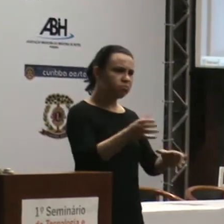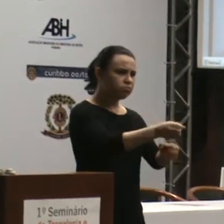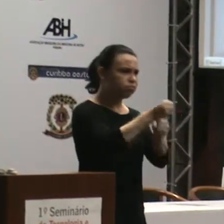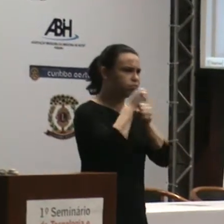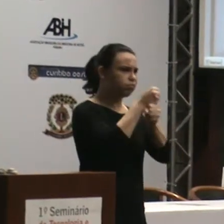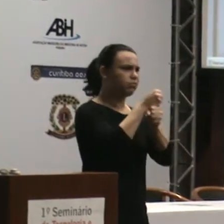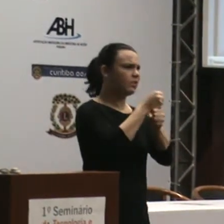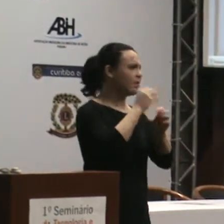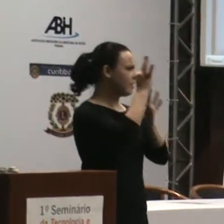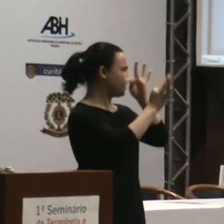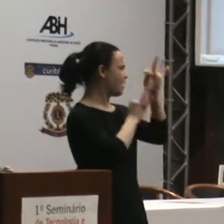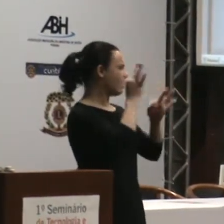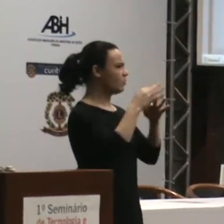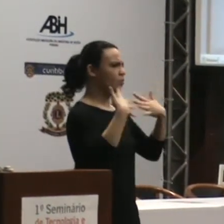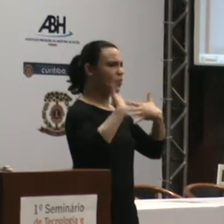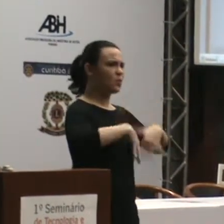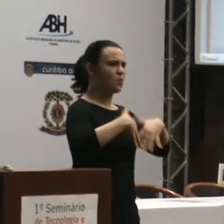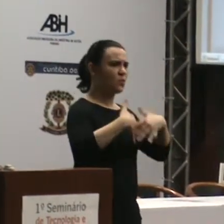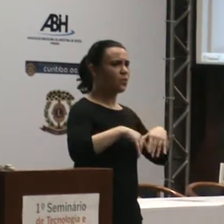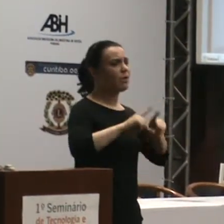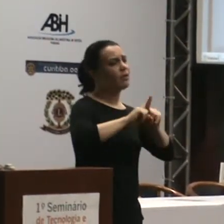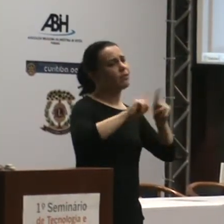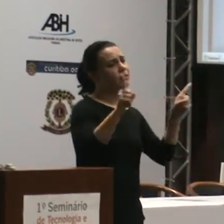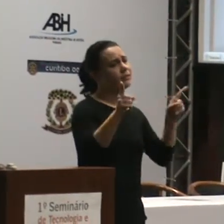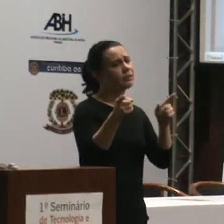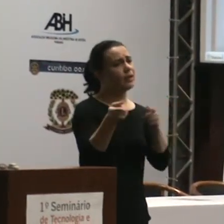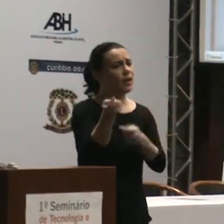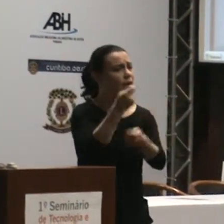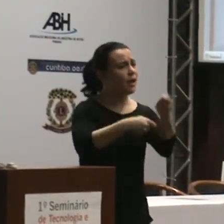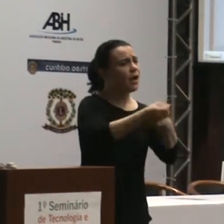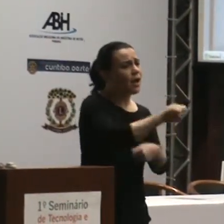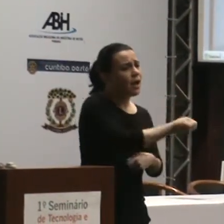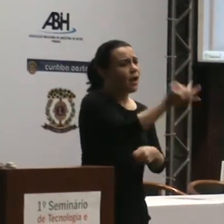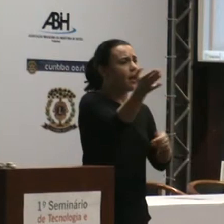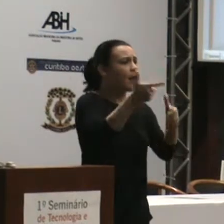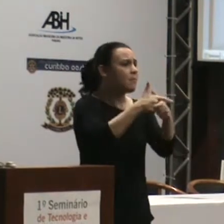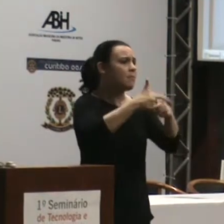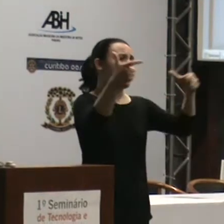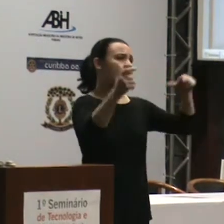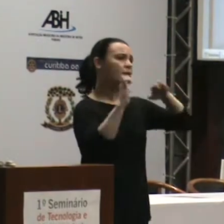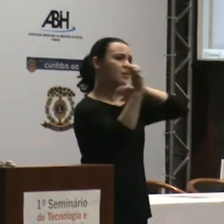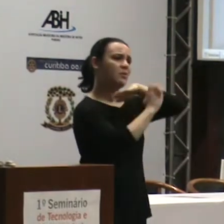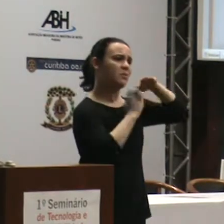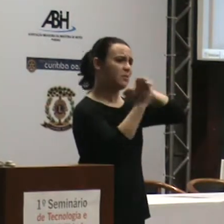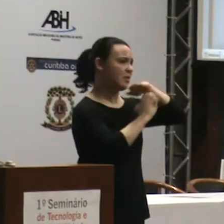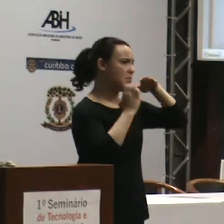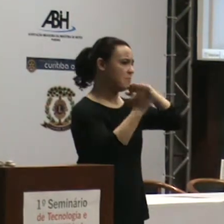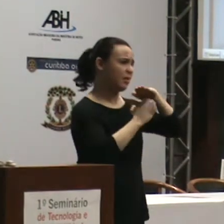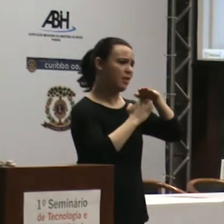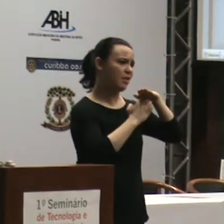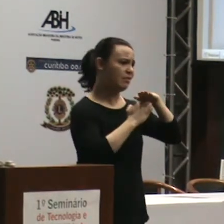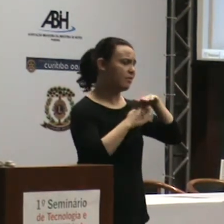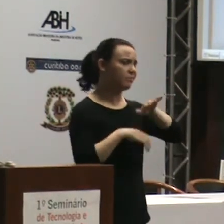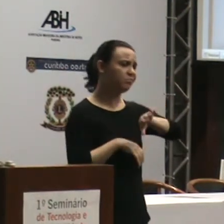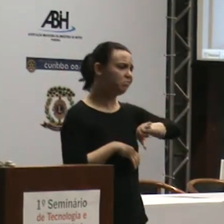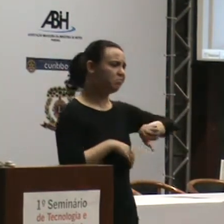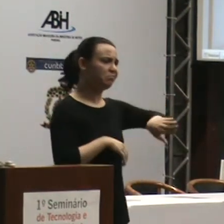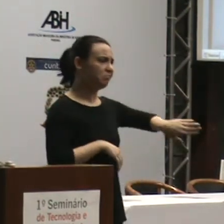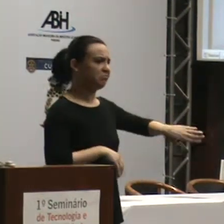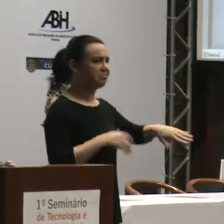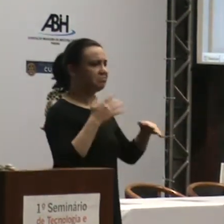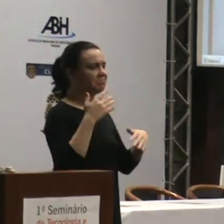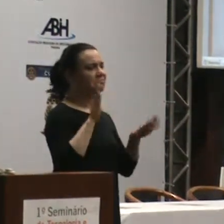Infelizmente, a indústria nacional está muito longe de lembrar dos 63 milhões de deficientes e